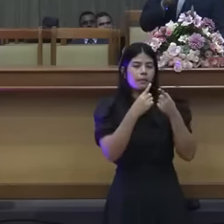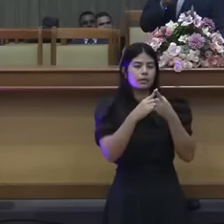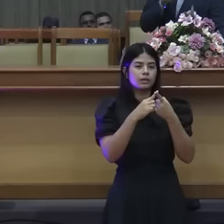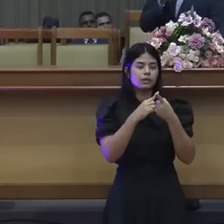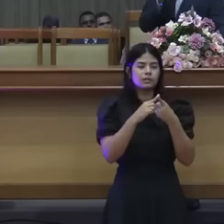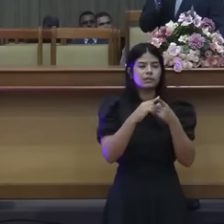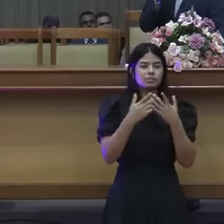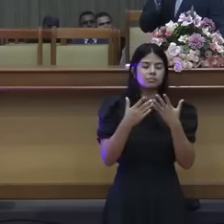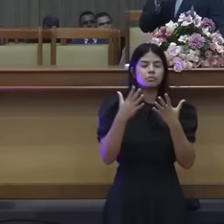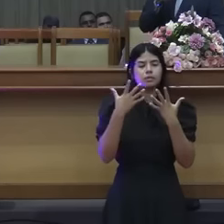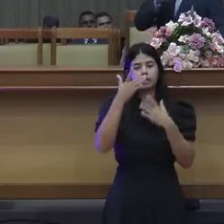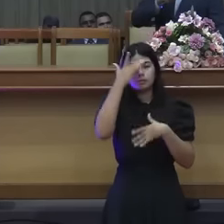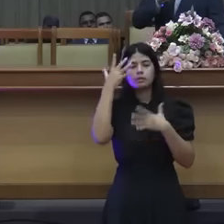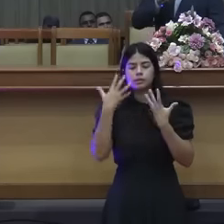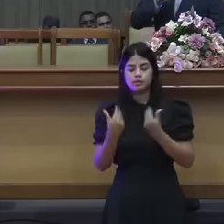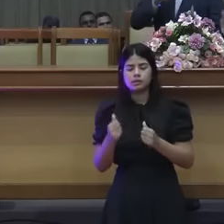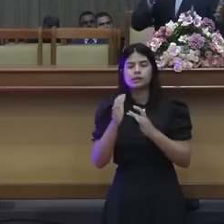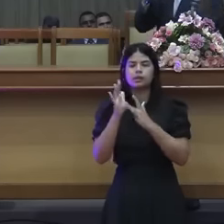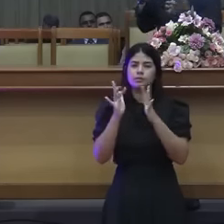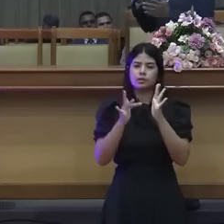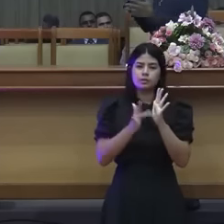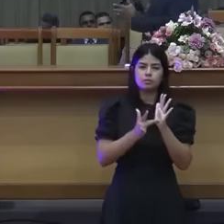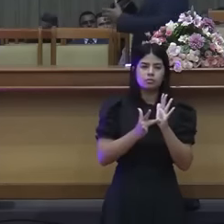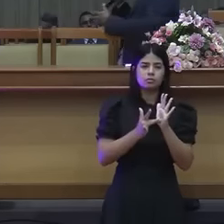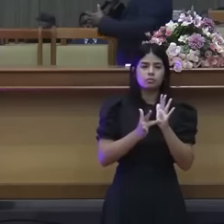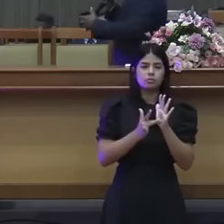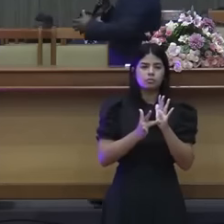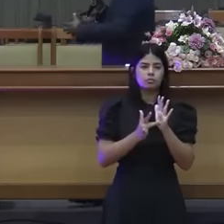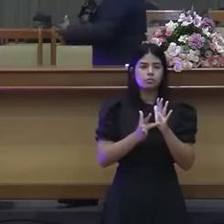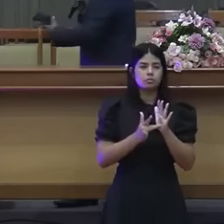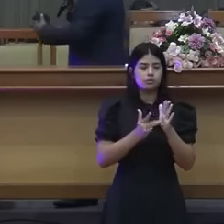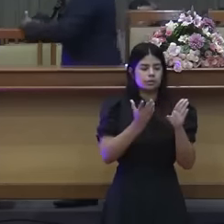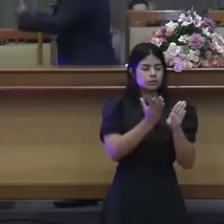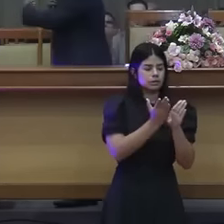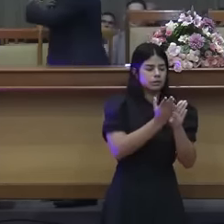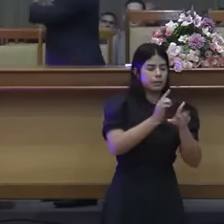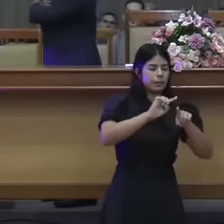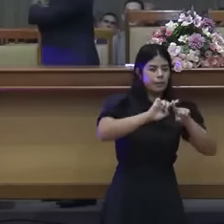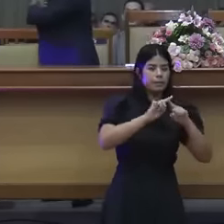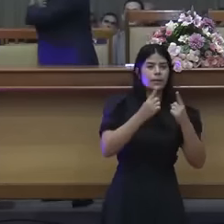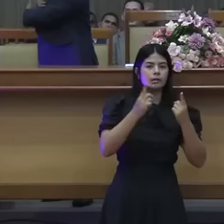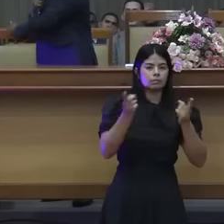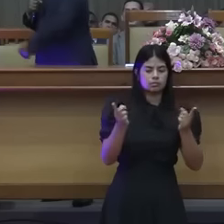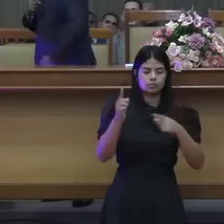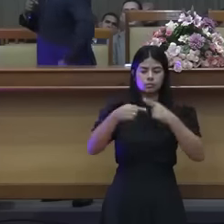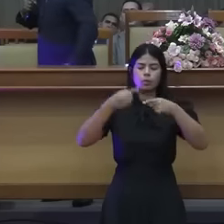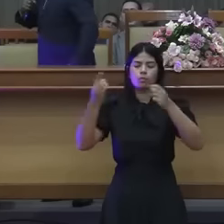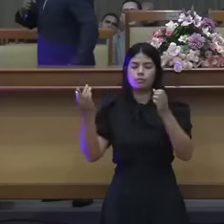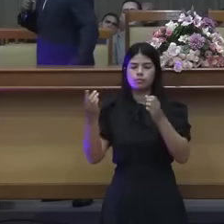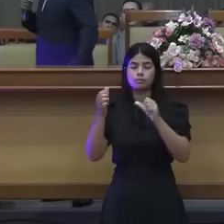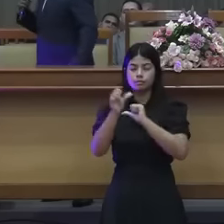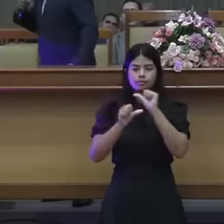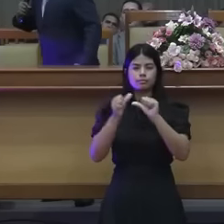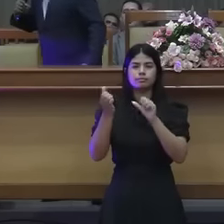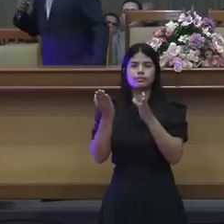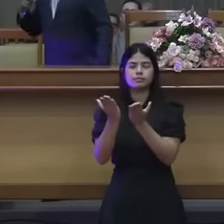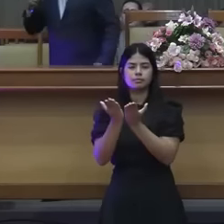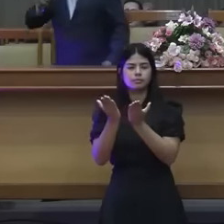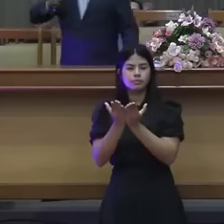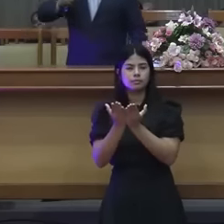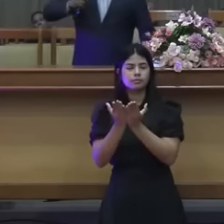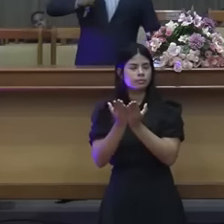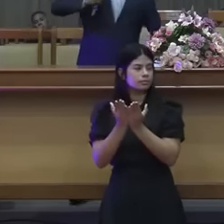aceitaram a Jesus, vieram do mundo, tem irmão que veio do mundo e fazia a cara do carranca aqui no ombro,